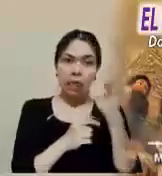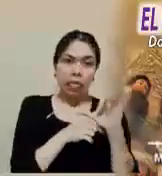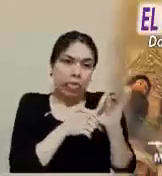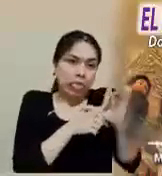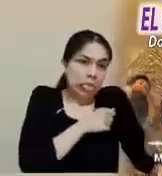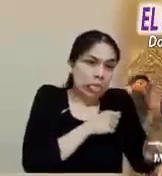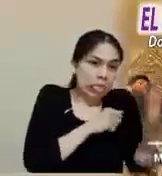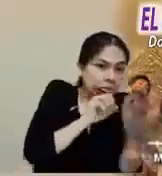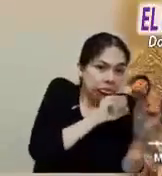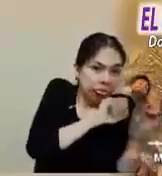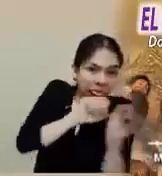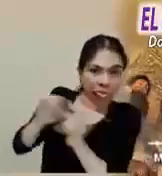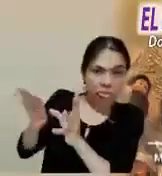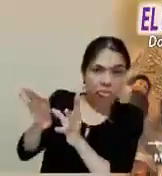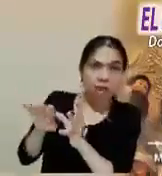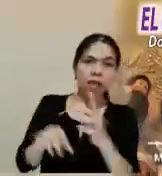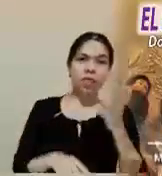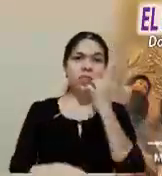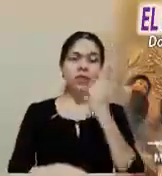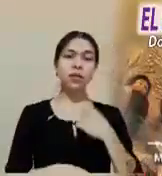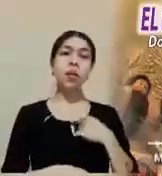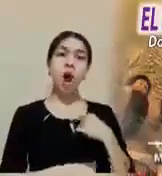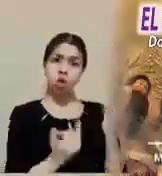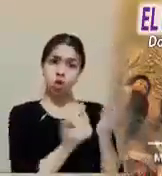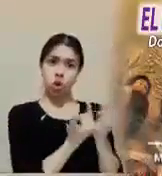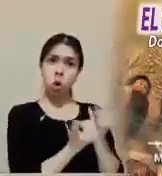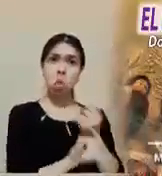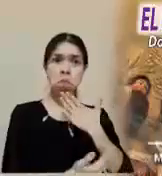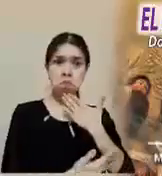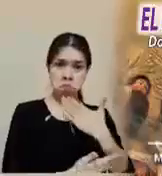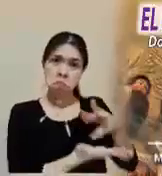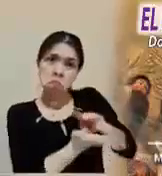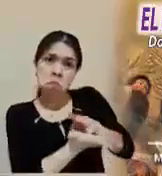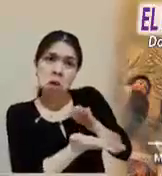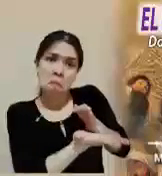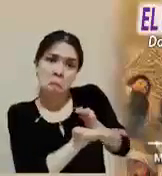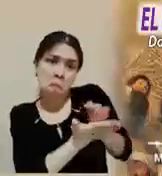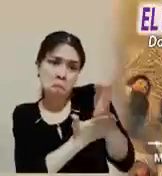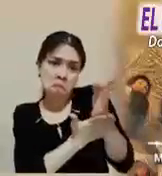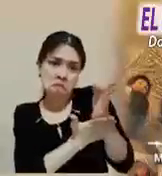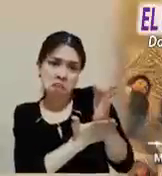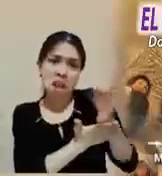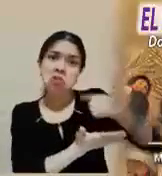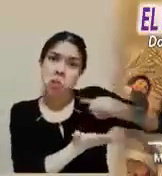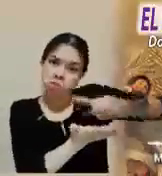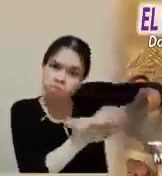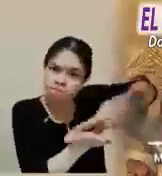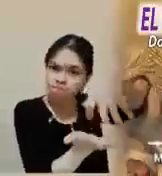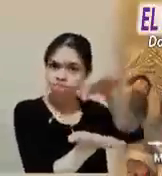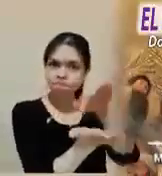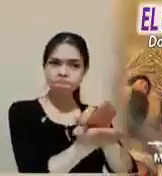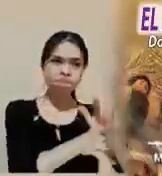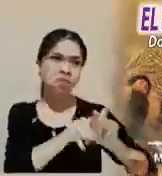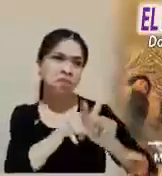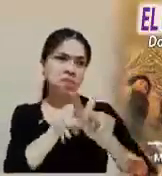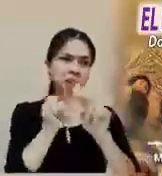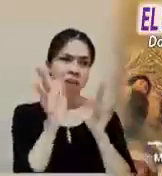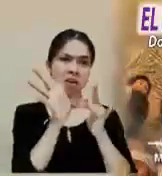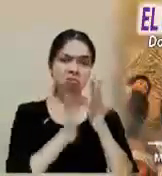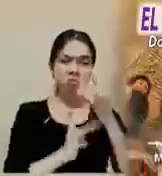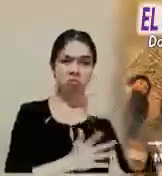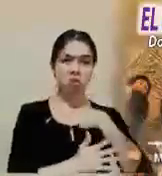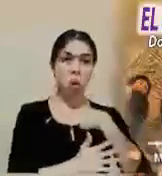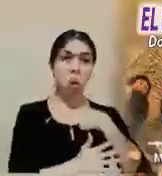fanfarroneamos diciendo que no actuaremos igual, seremos fieles y lo seguiremos a donde quiera que vaya. Pero